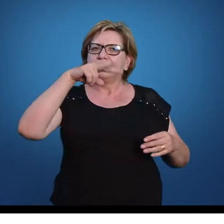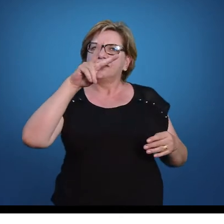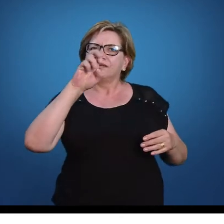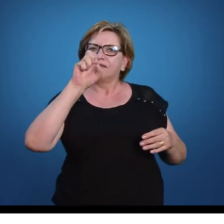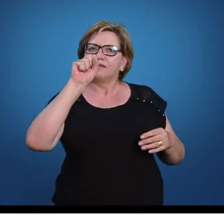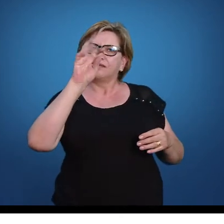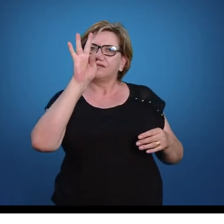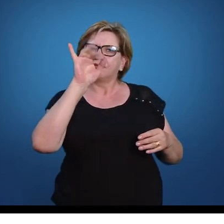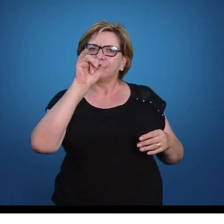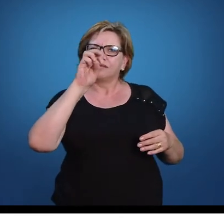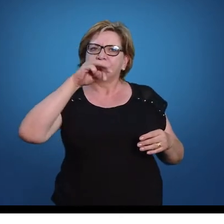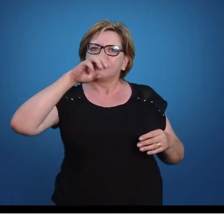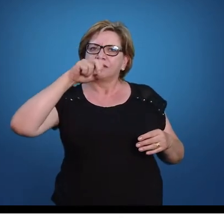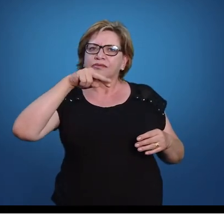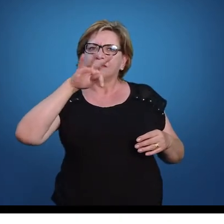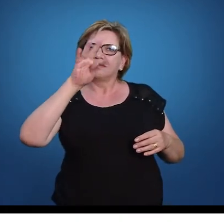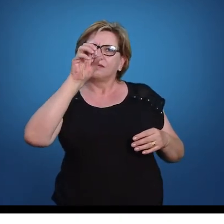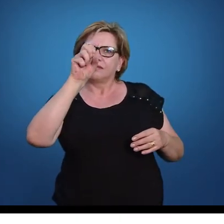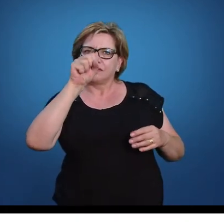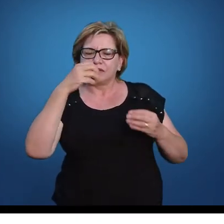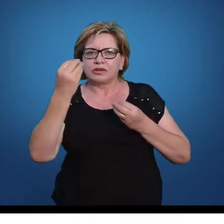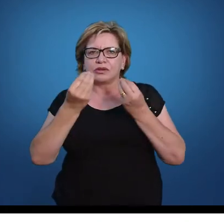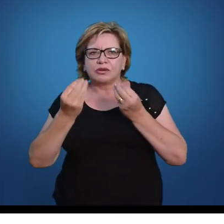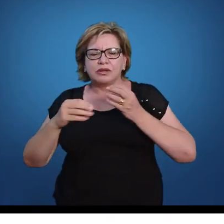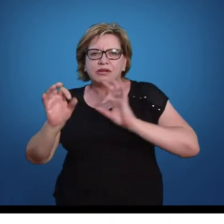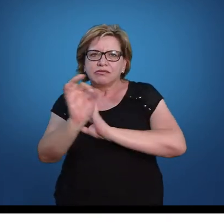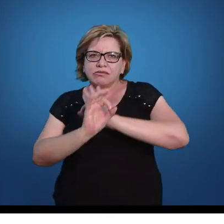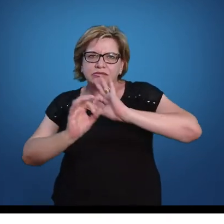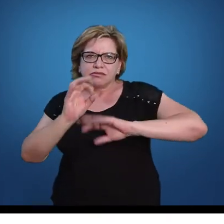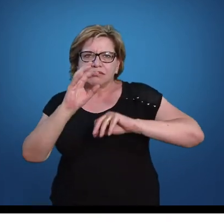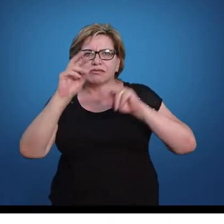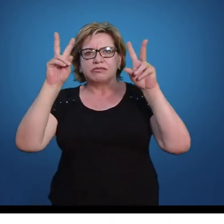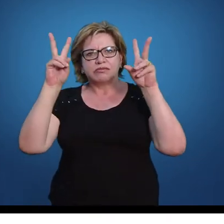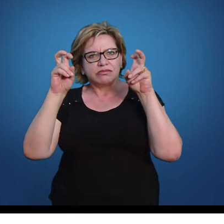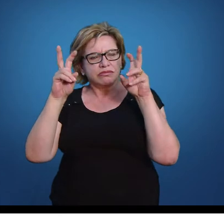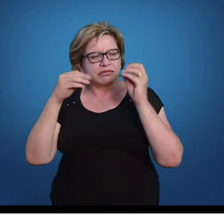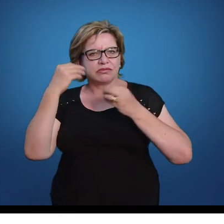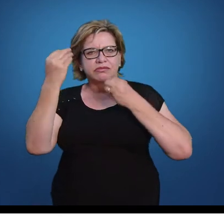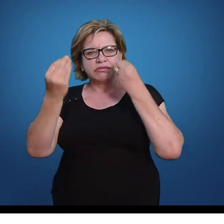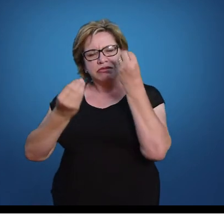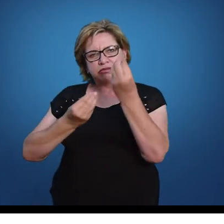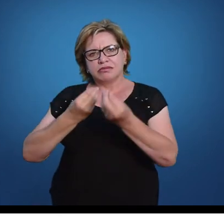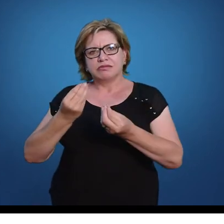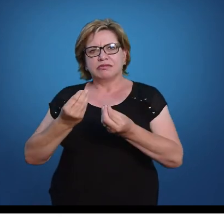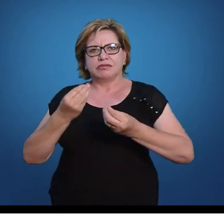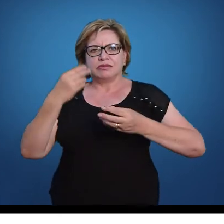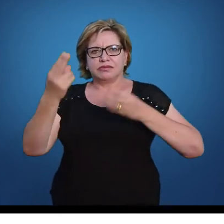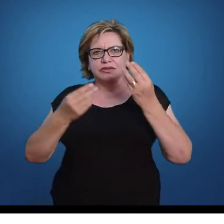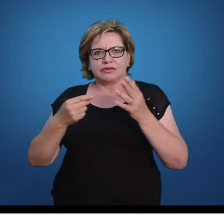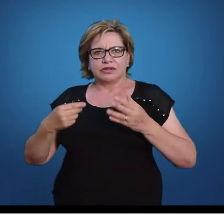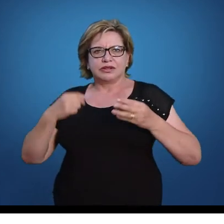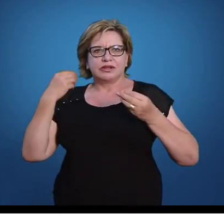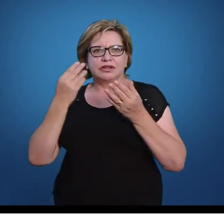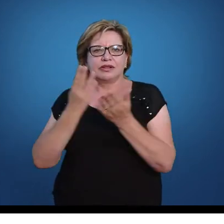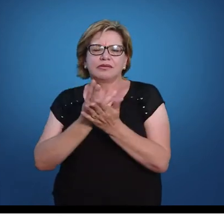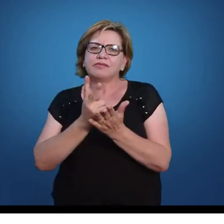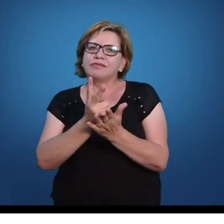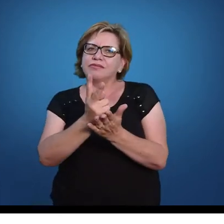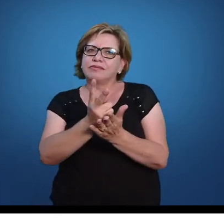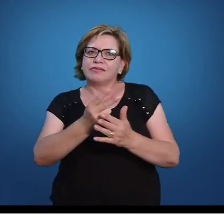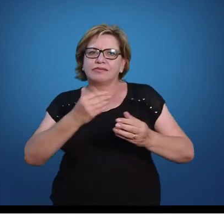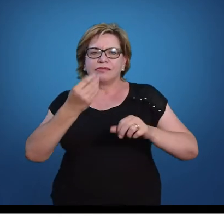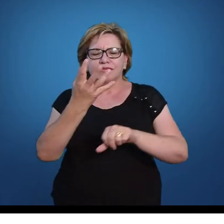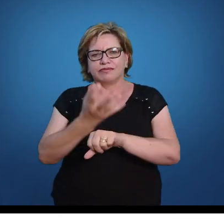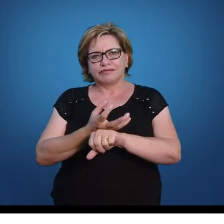e também como que está estruturado esse conteúdo para que a gente decorra aí no decurso da